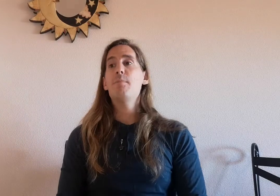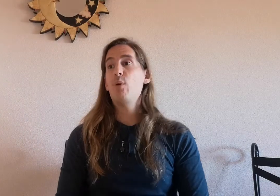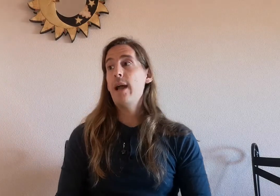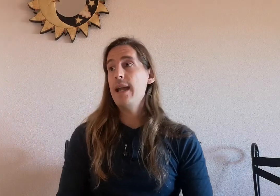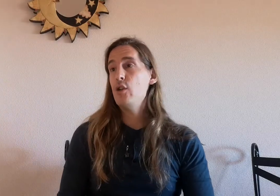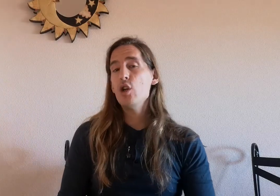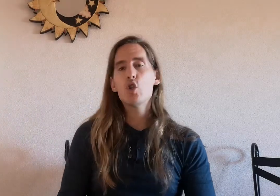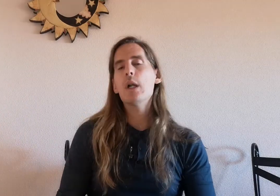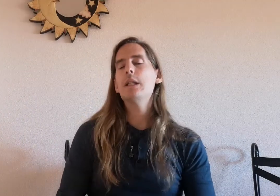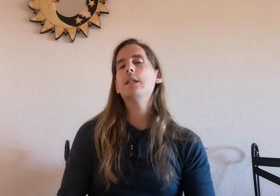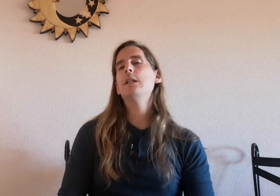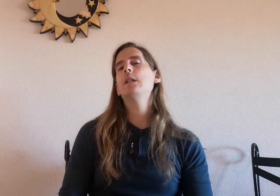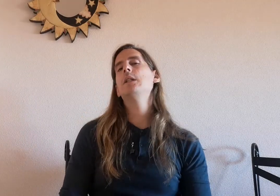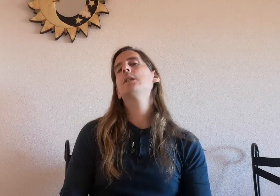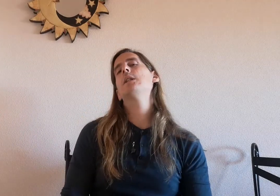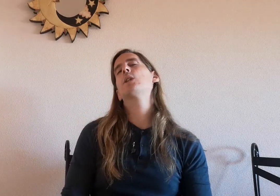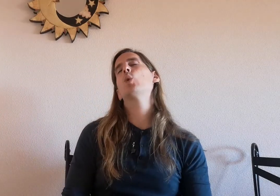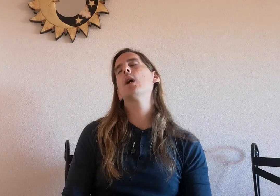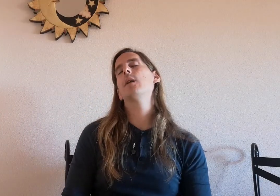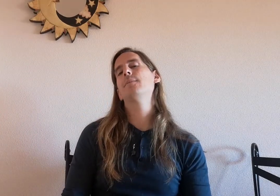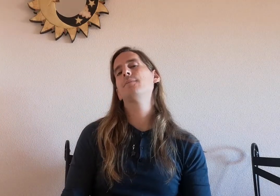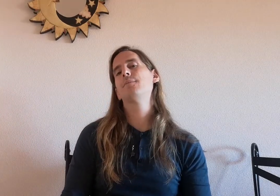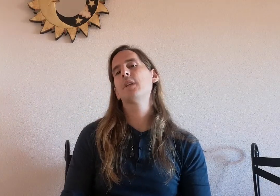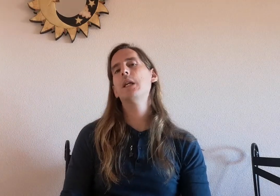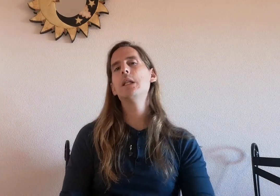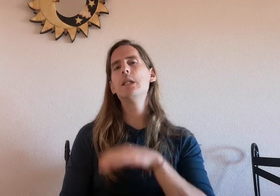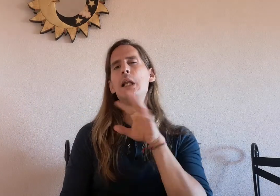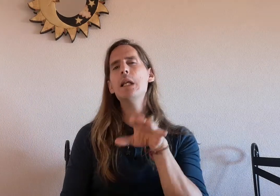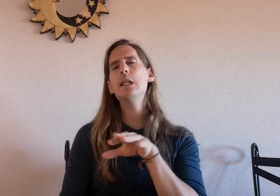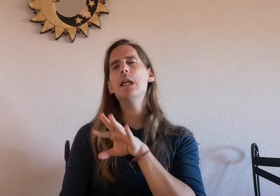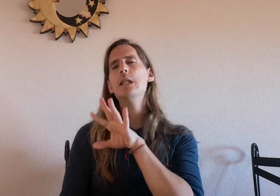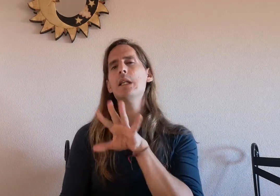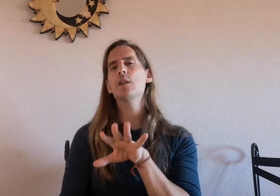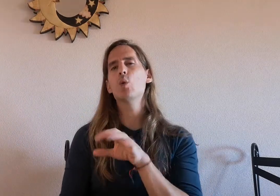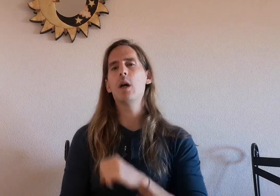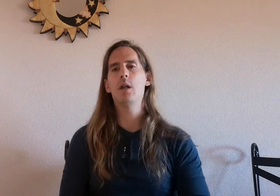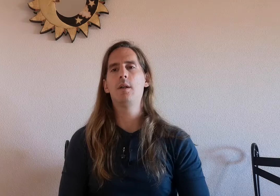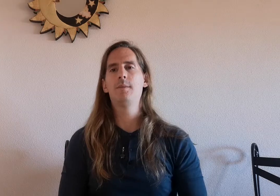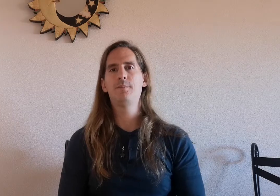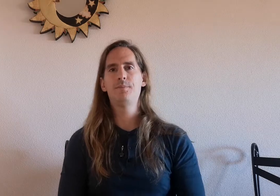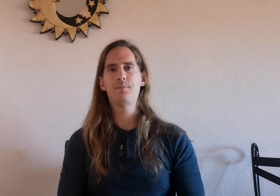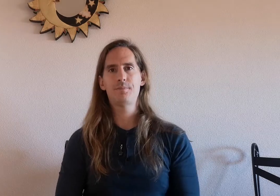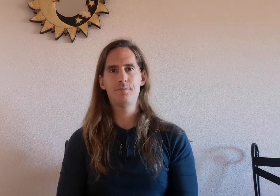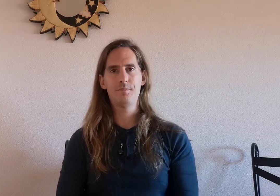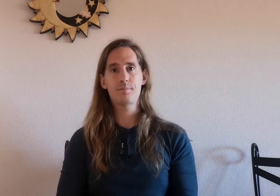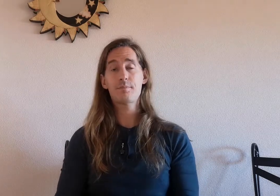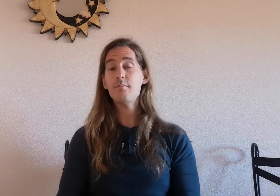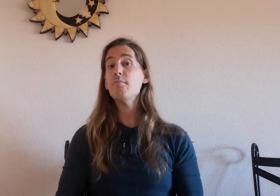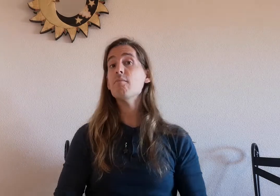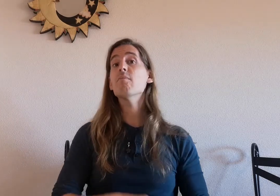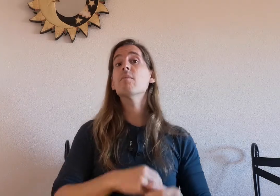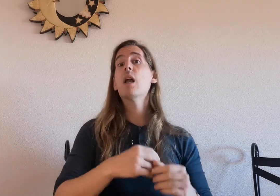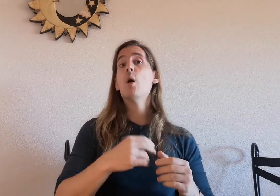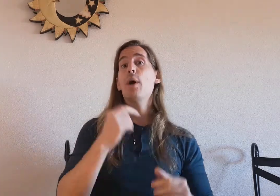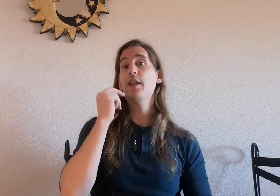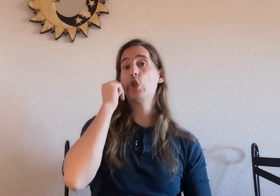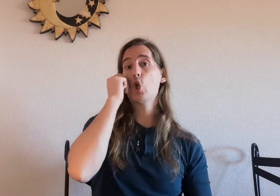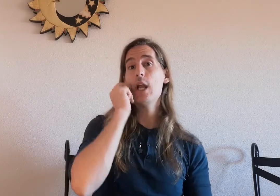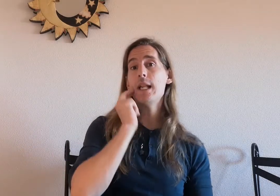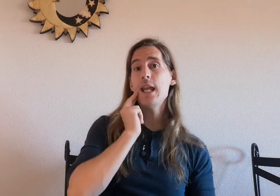pues yo quiero chocolate sin azúcar sin leche y sin azúcar para hacer chocolate